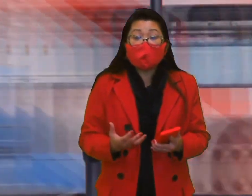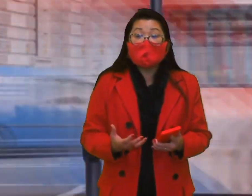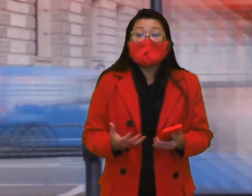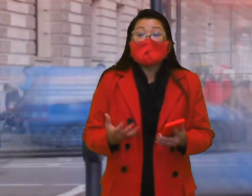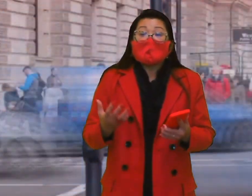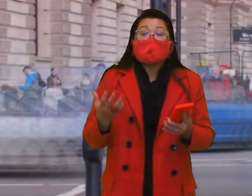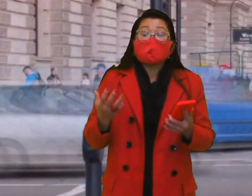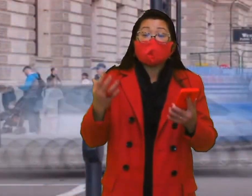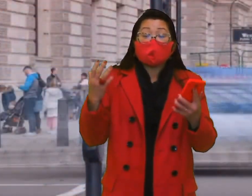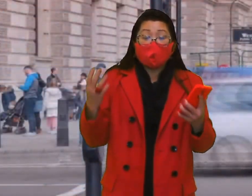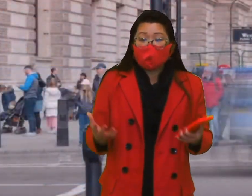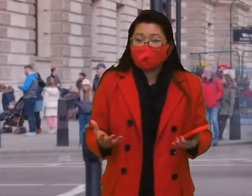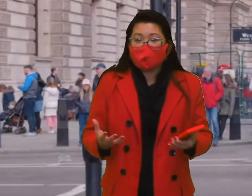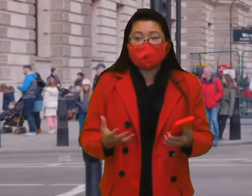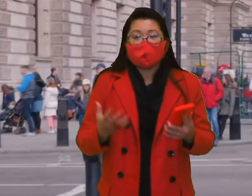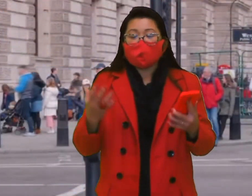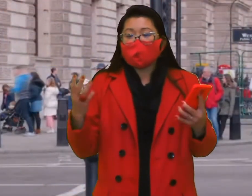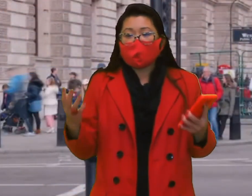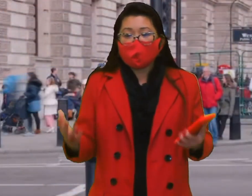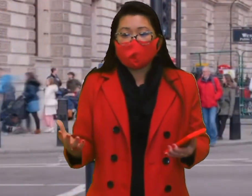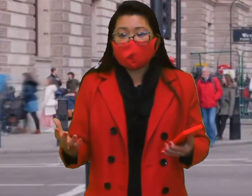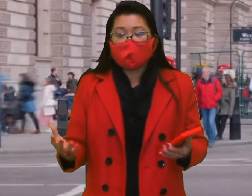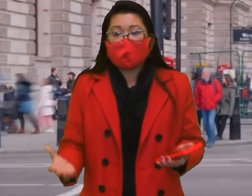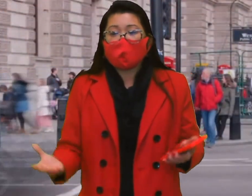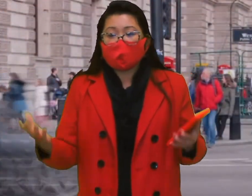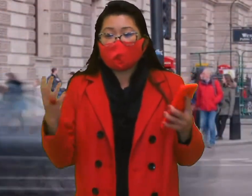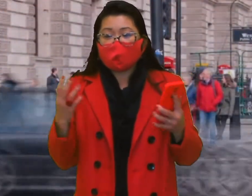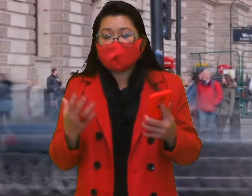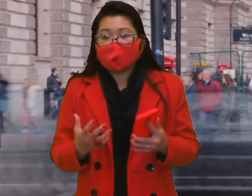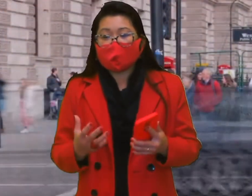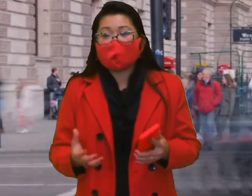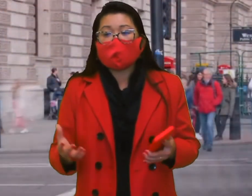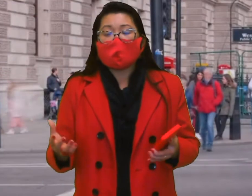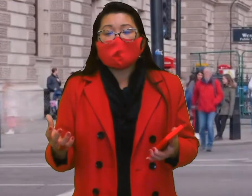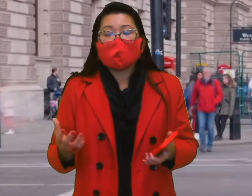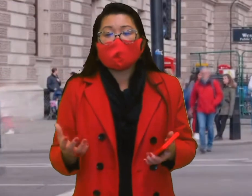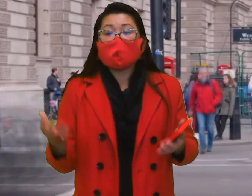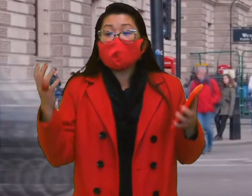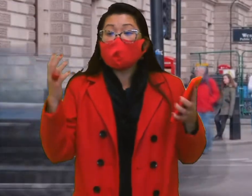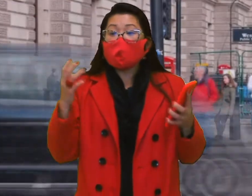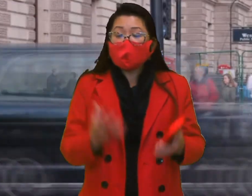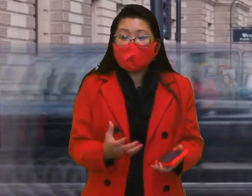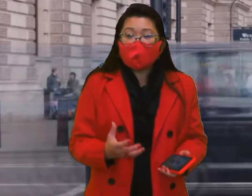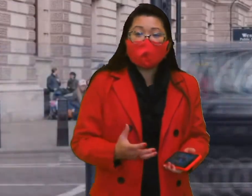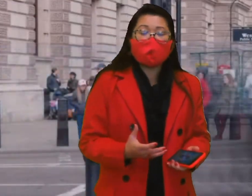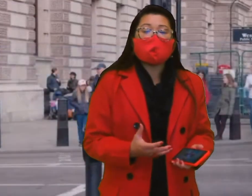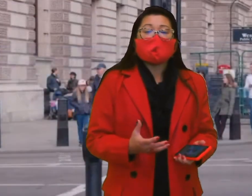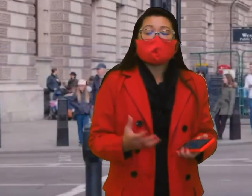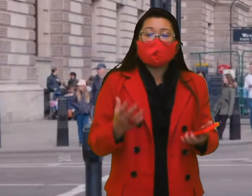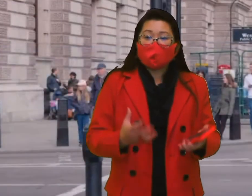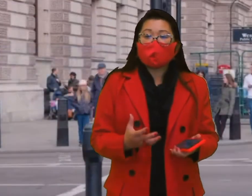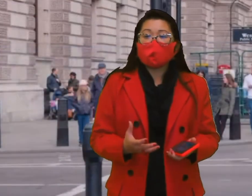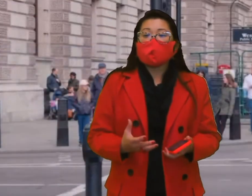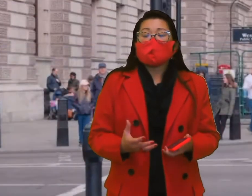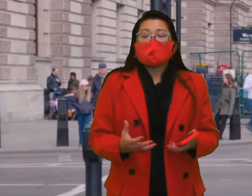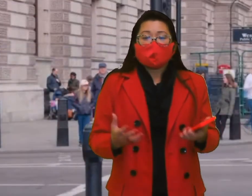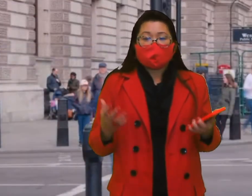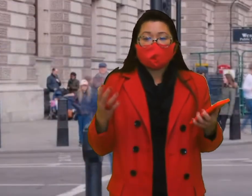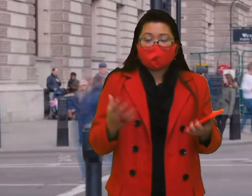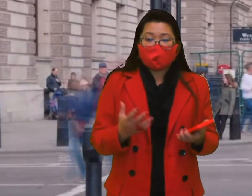que todos os alunos possam estar incluídos dentro das nossas